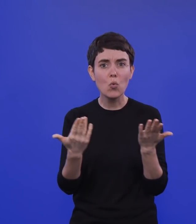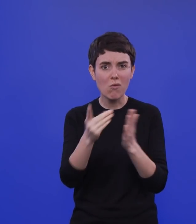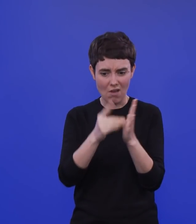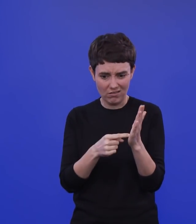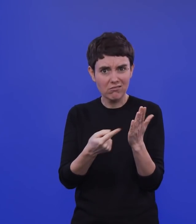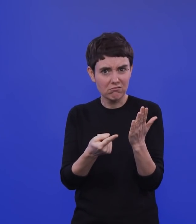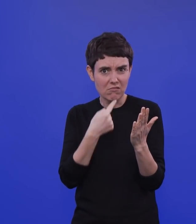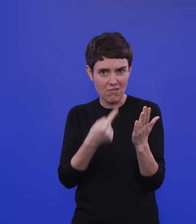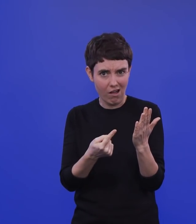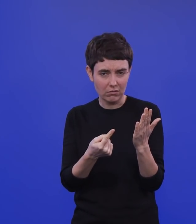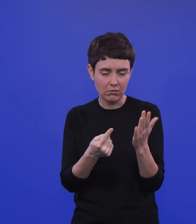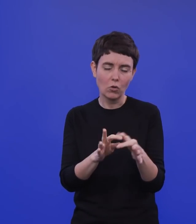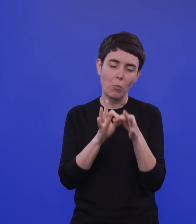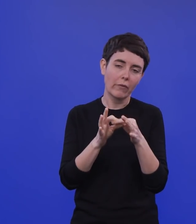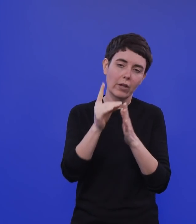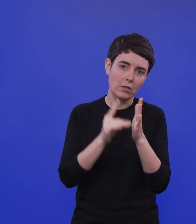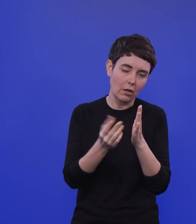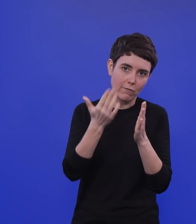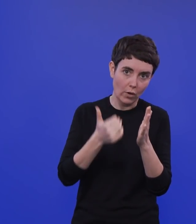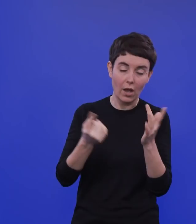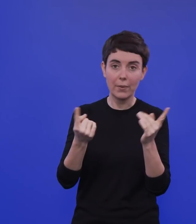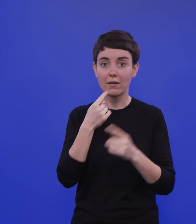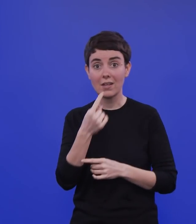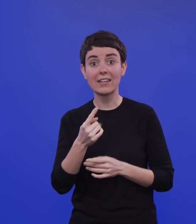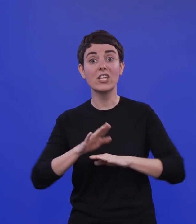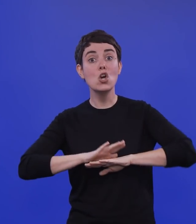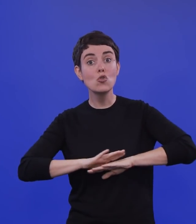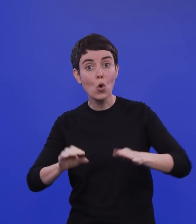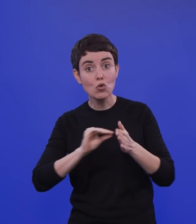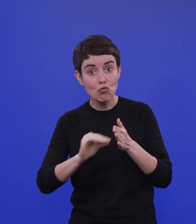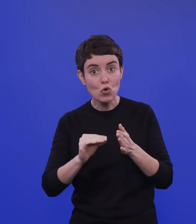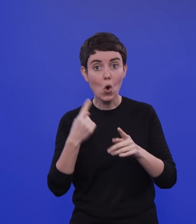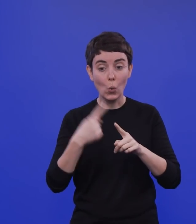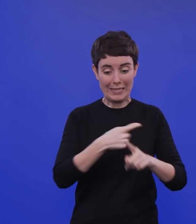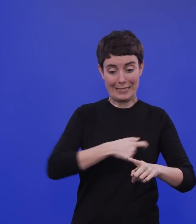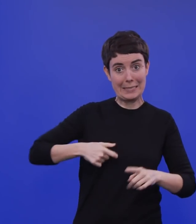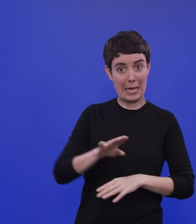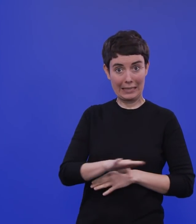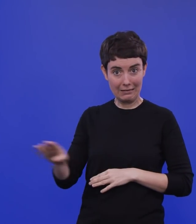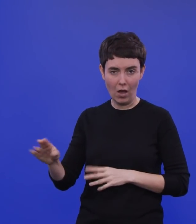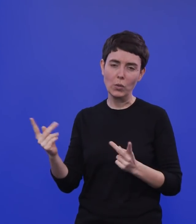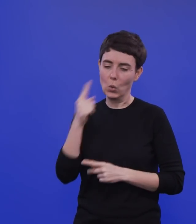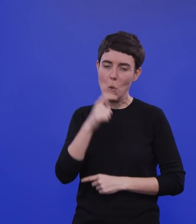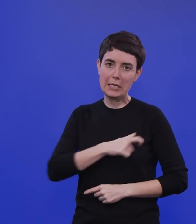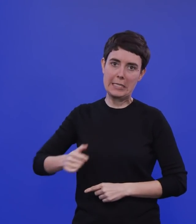sagen, Grundschule plus Kita oder nur Kita sind etwas weniger empfänglich als die Erwachsenen.